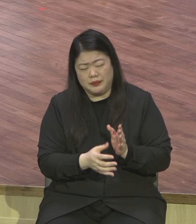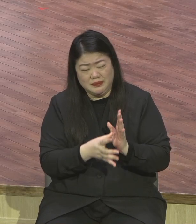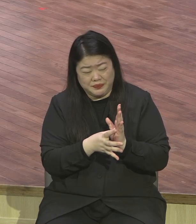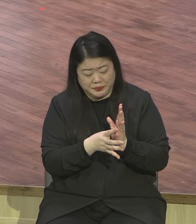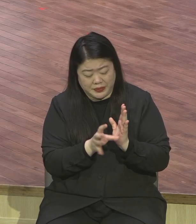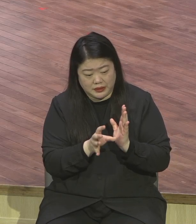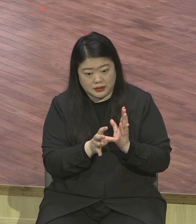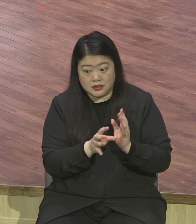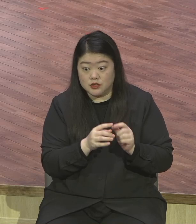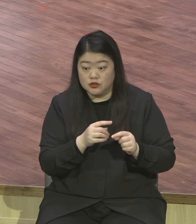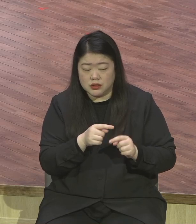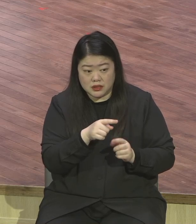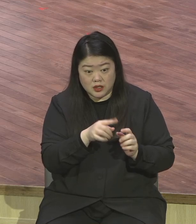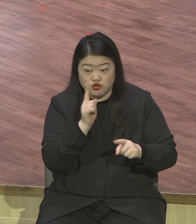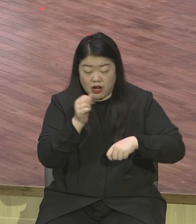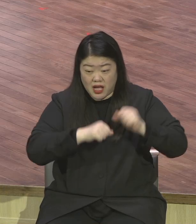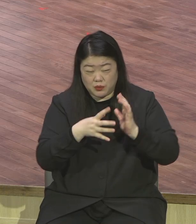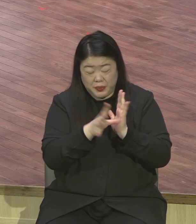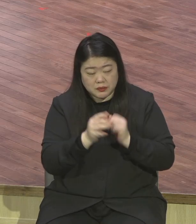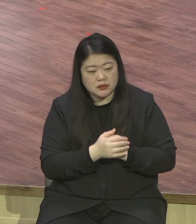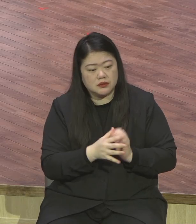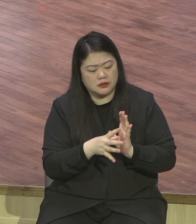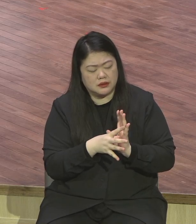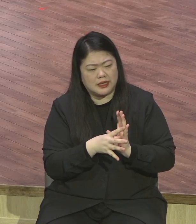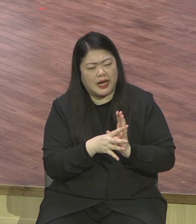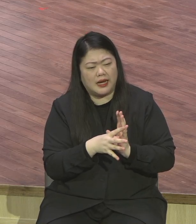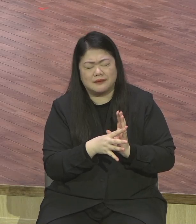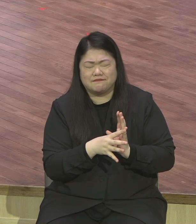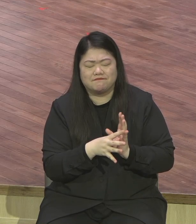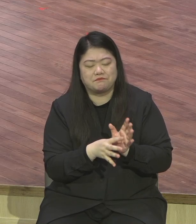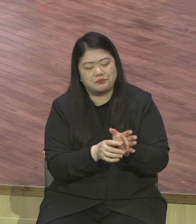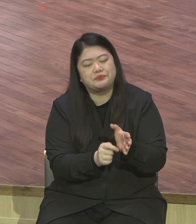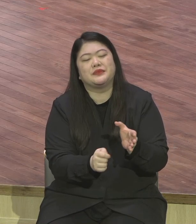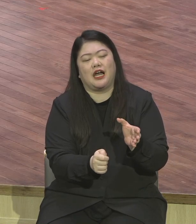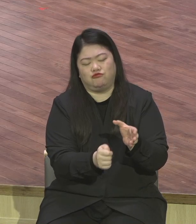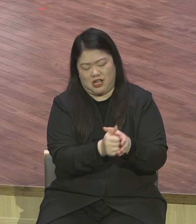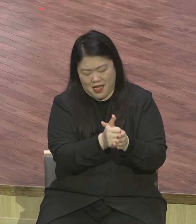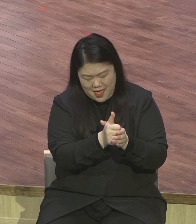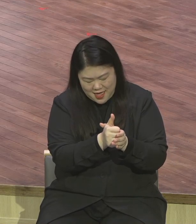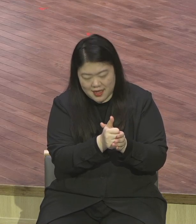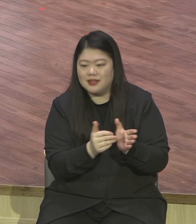독특한 사람 이상한 사람 이상한 대로 받으시기 바랍니다 그걸 받아야 돼요